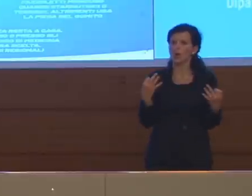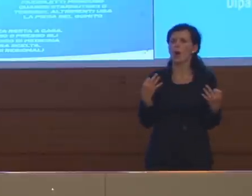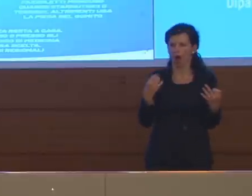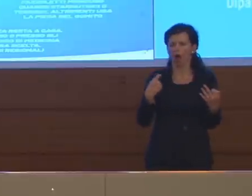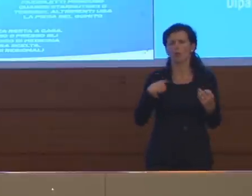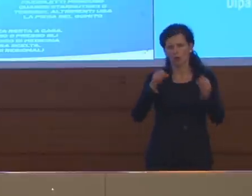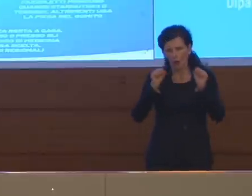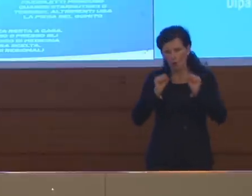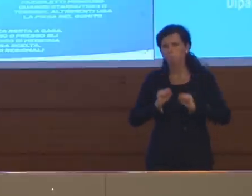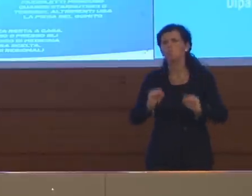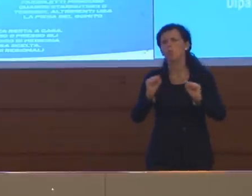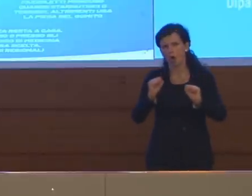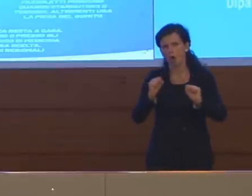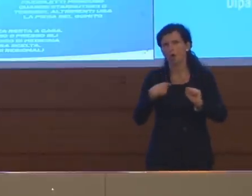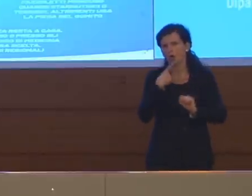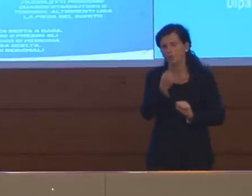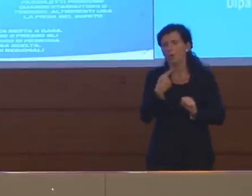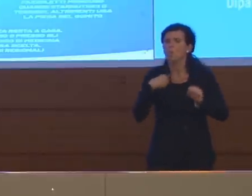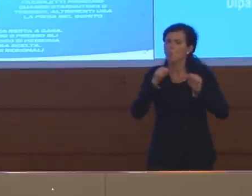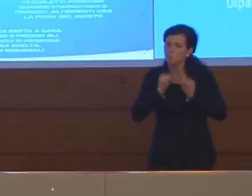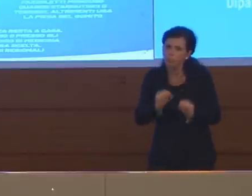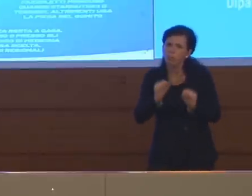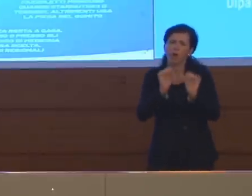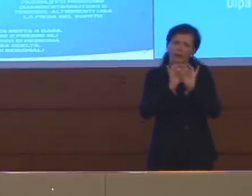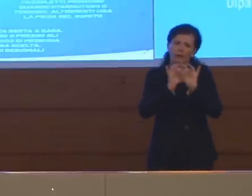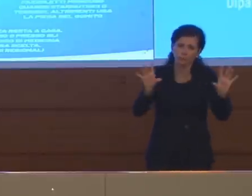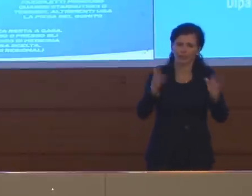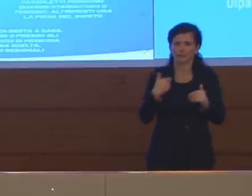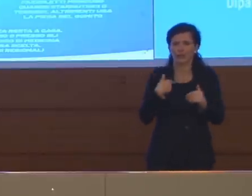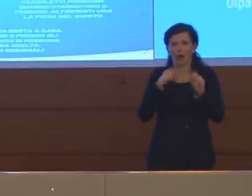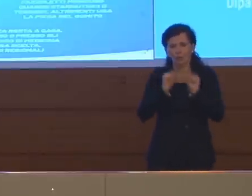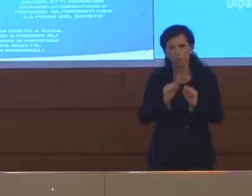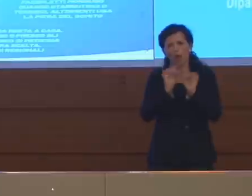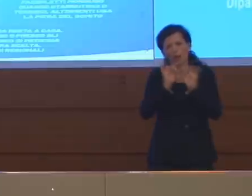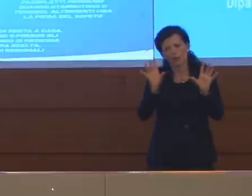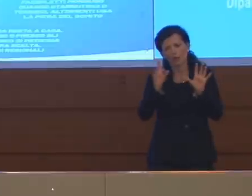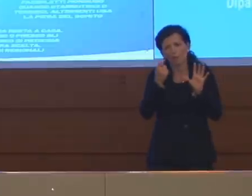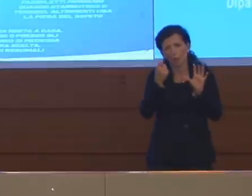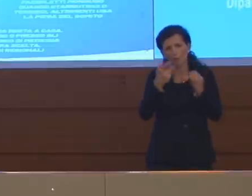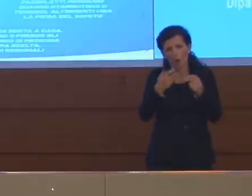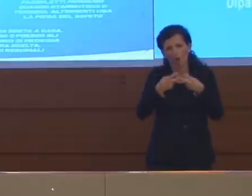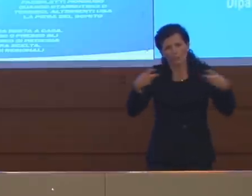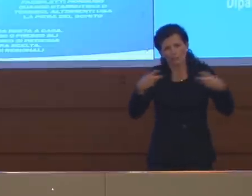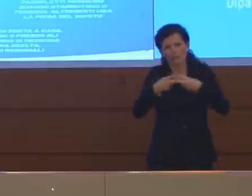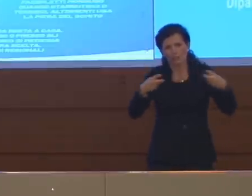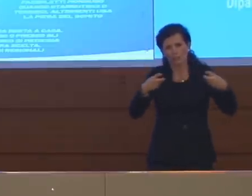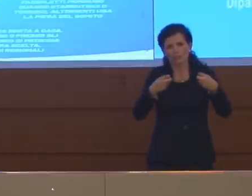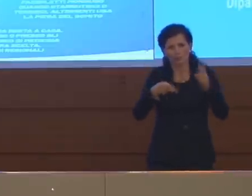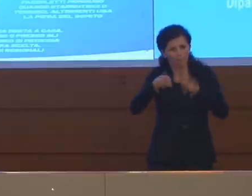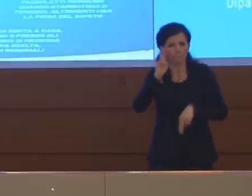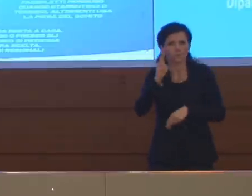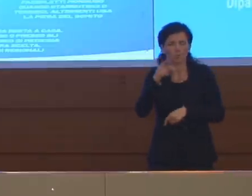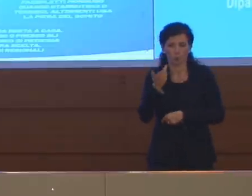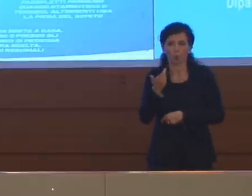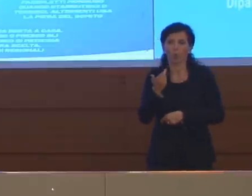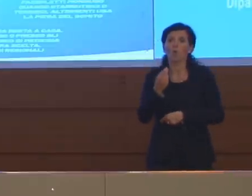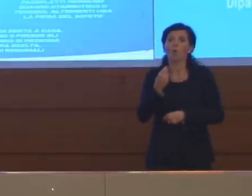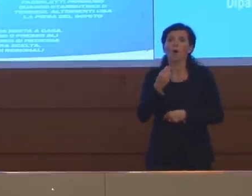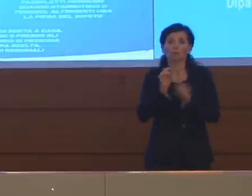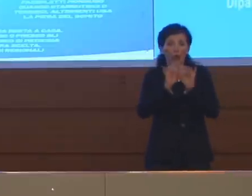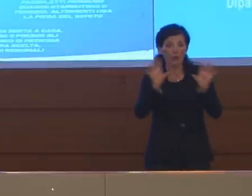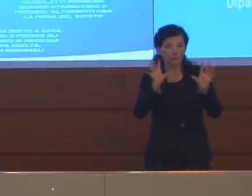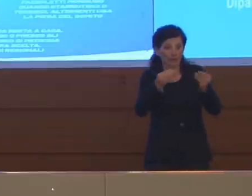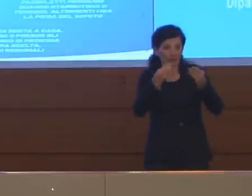possiamo concedere dei gradi di libertà progressivamente più ampi, ma dobbiamo essere molto certi che a ogni grado di libertà